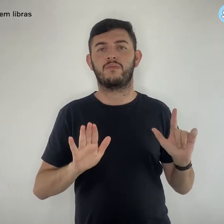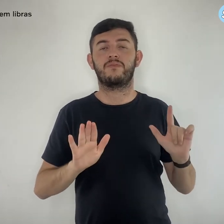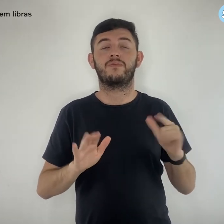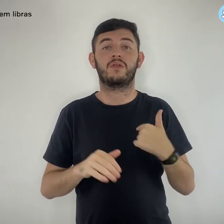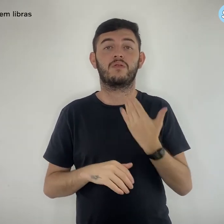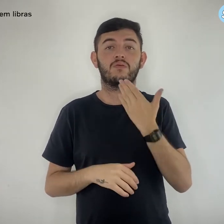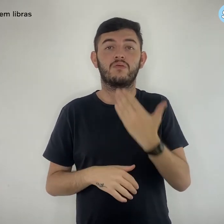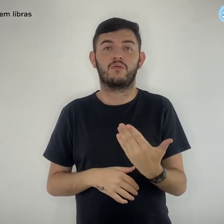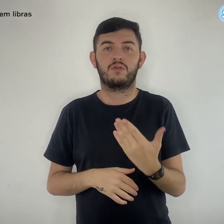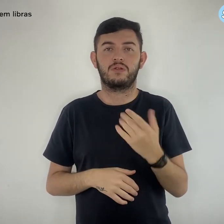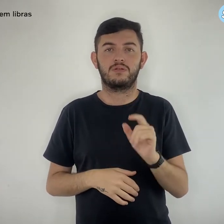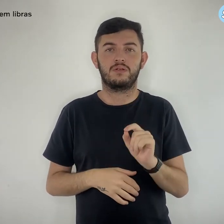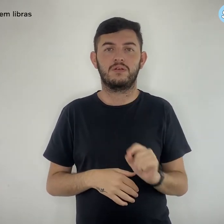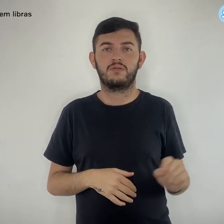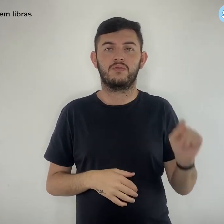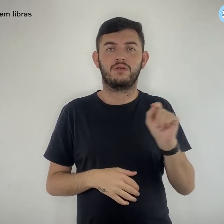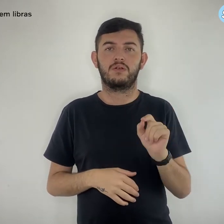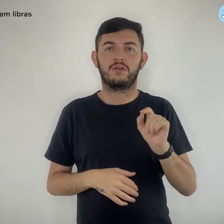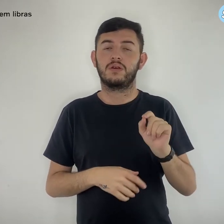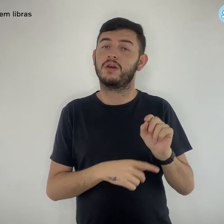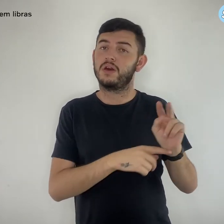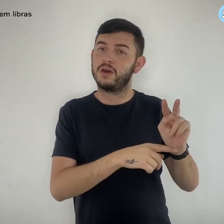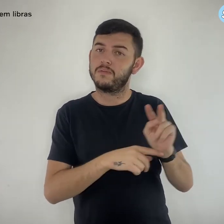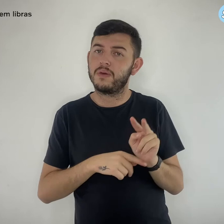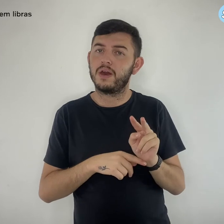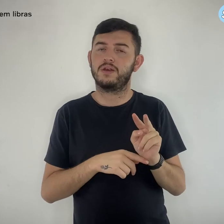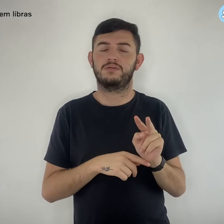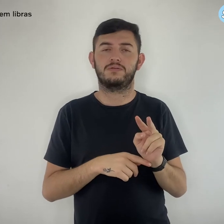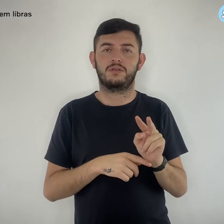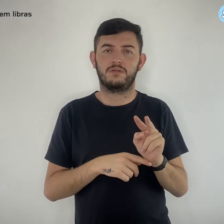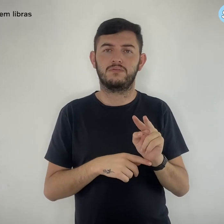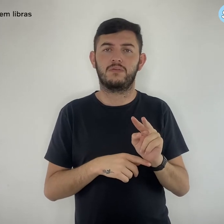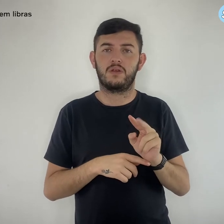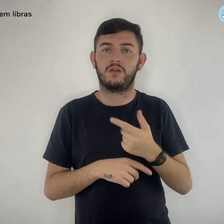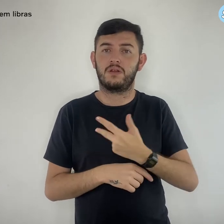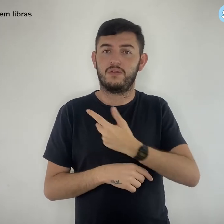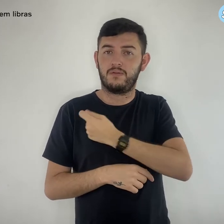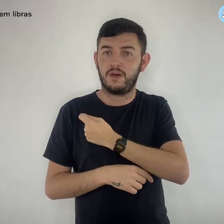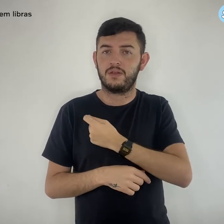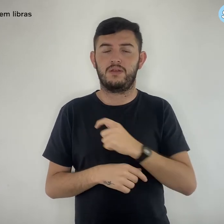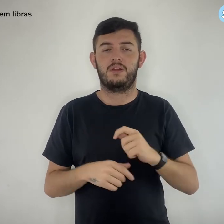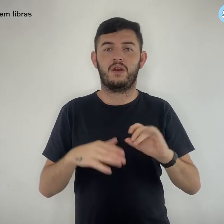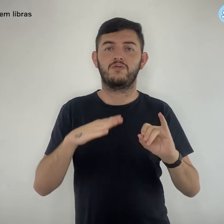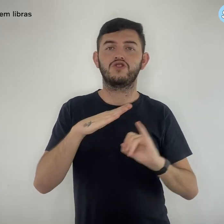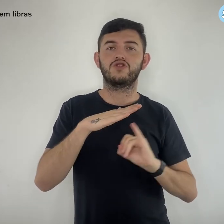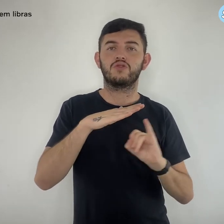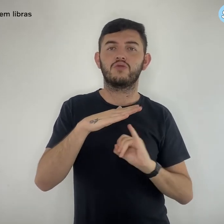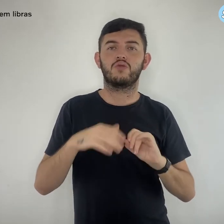anteciparam e estão solicitando remessas do imunizante ao Butantan.